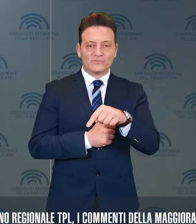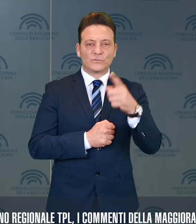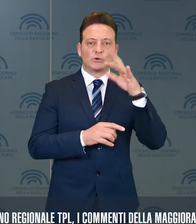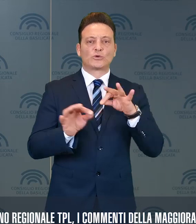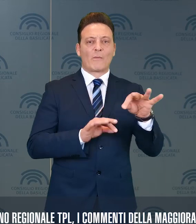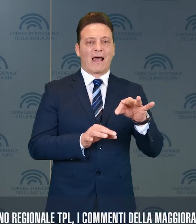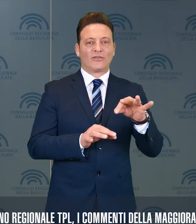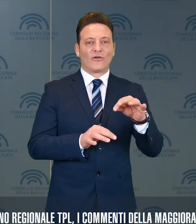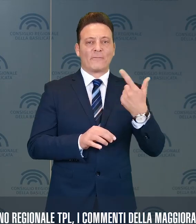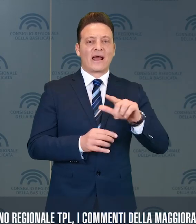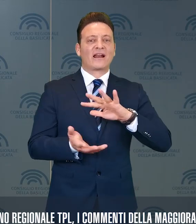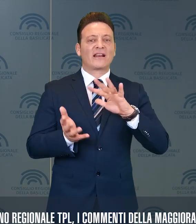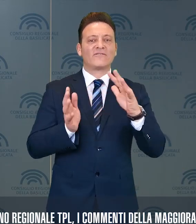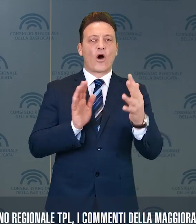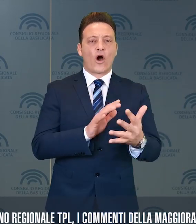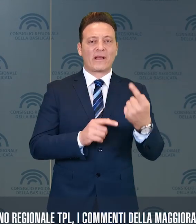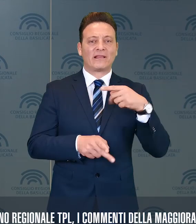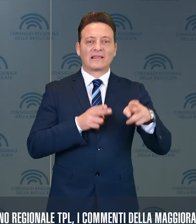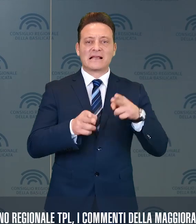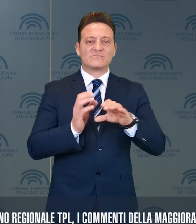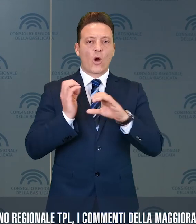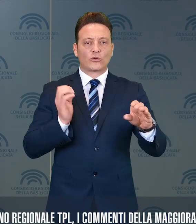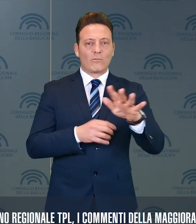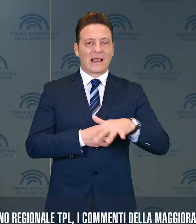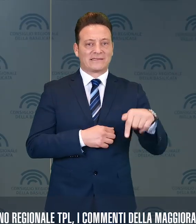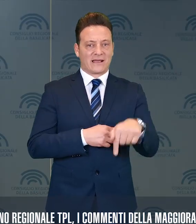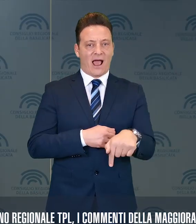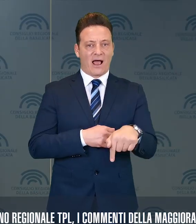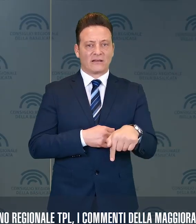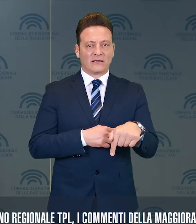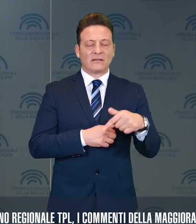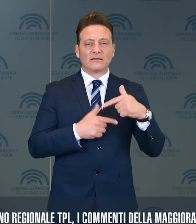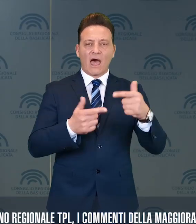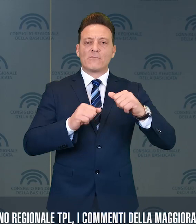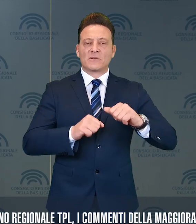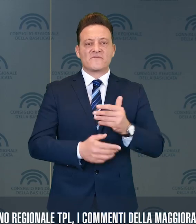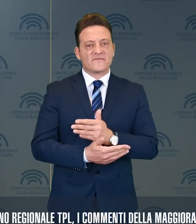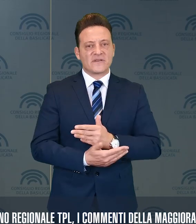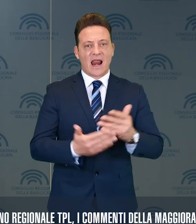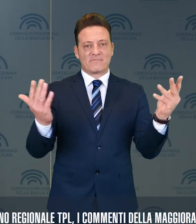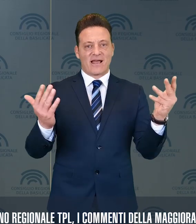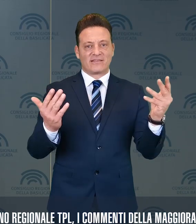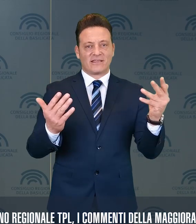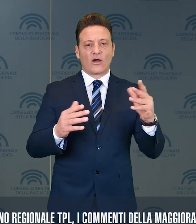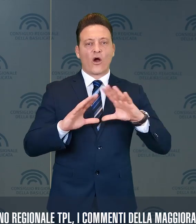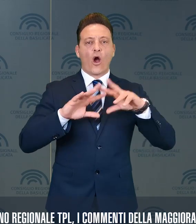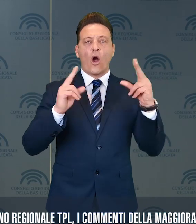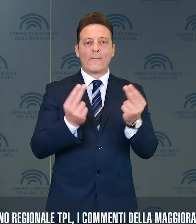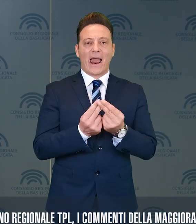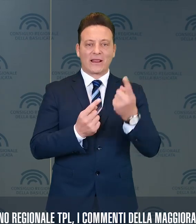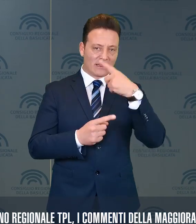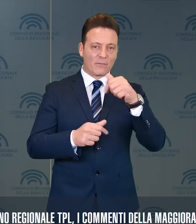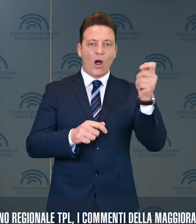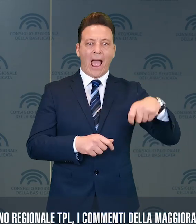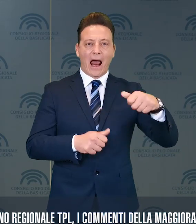strategico per la riforma del trasporto in Basilicata che consentirà finalmente l'espletazione delle gare di